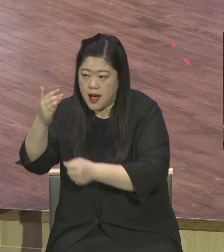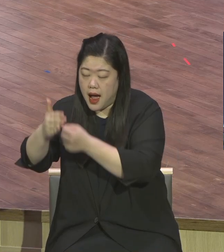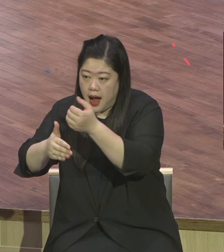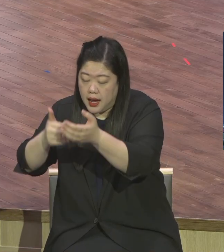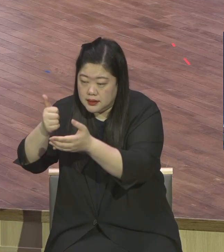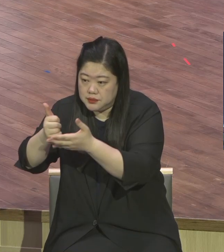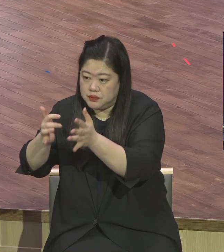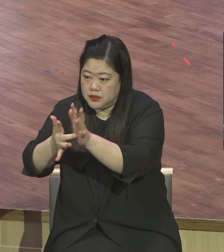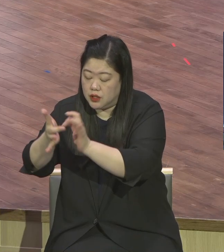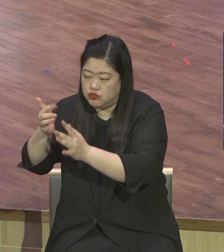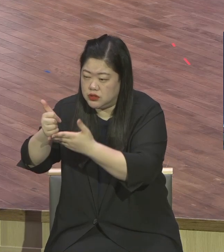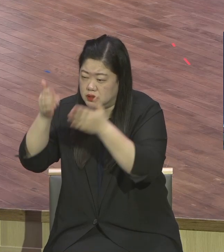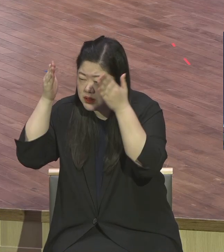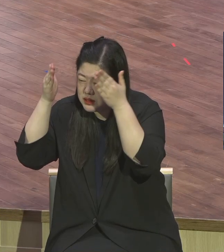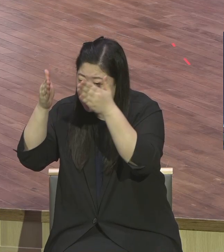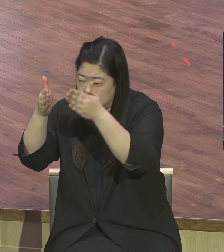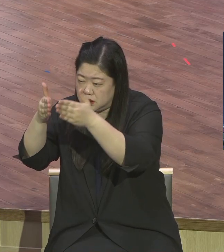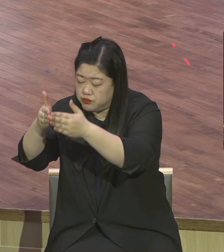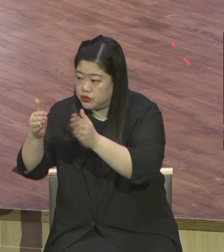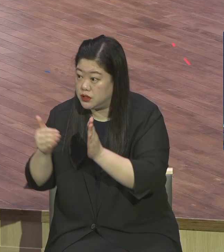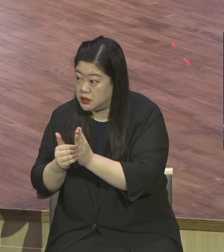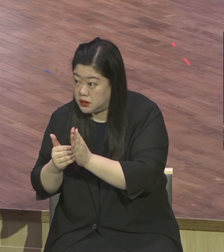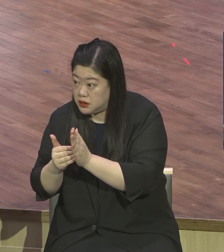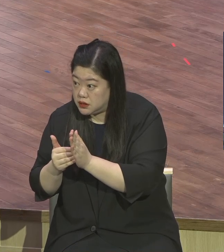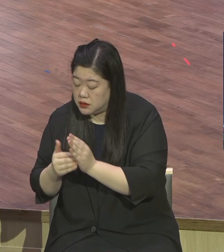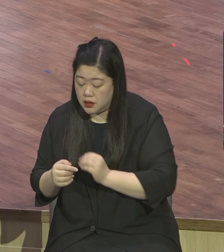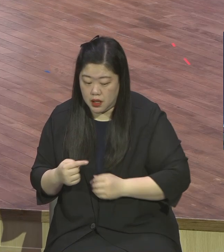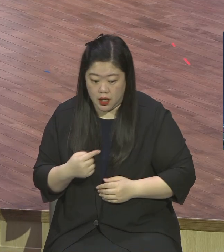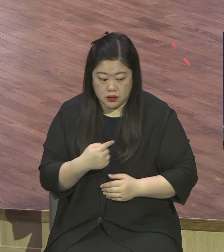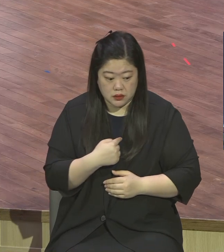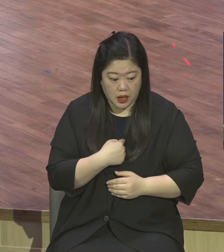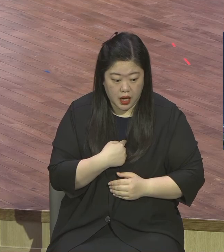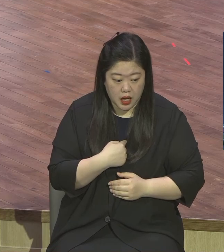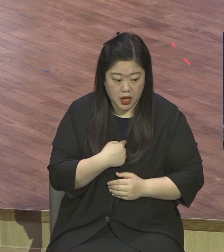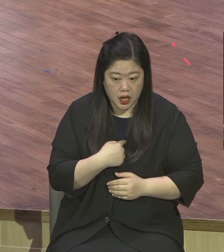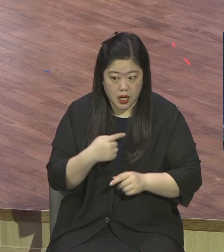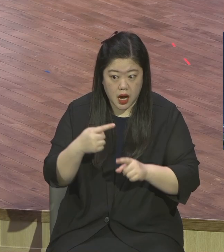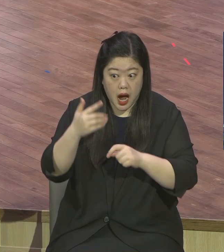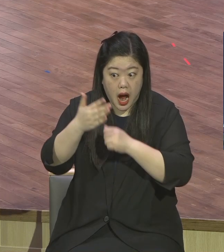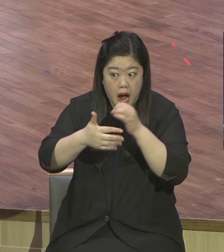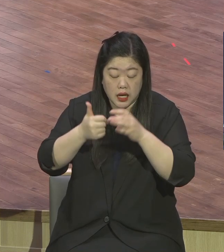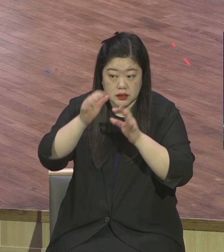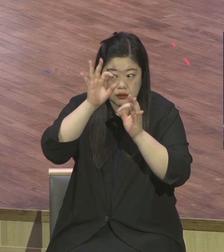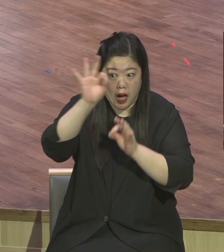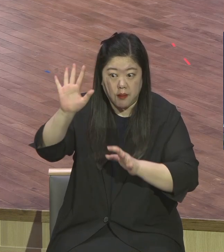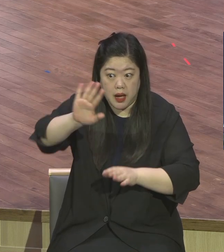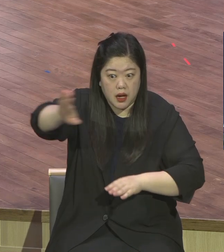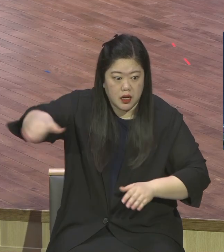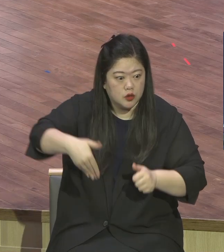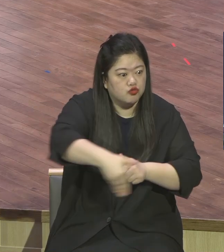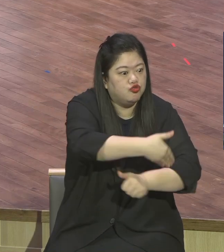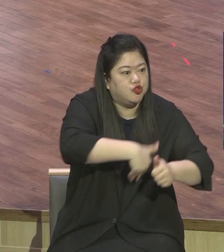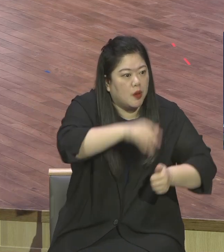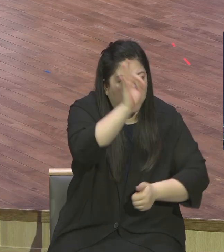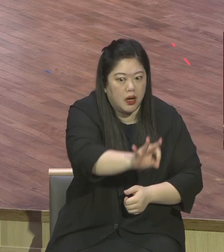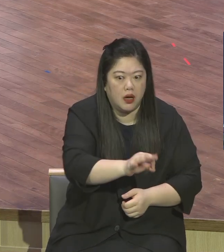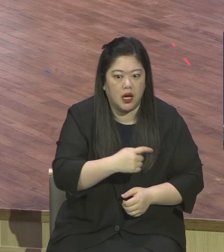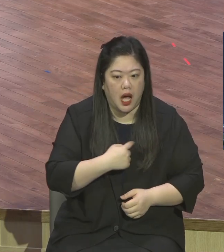오늘 이 자리에 계신 세 가지 여러분 정말 가슴 속에 깊이 새기세요 사실 사람은요 다 불완전한